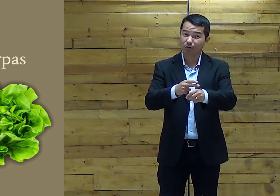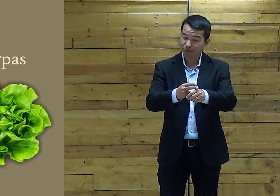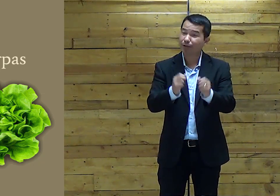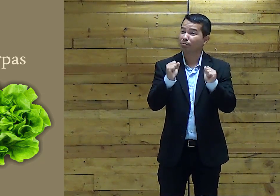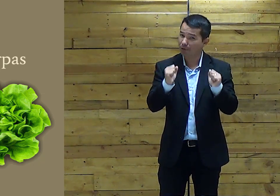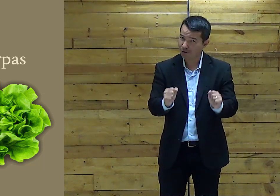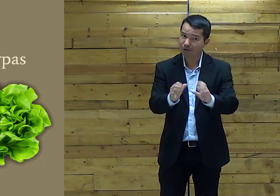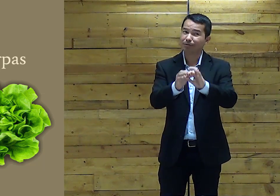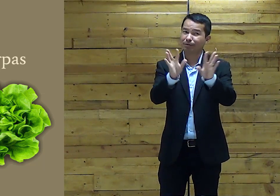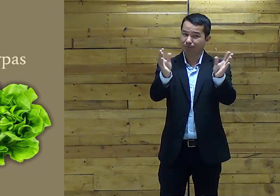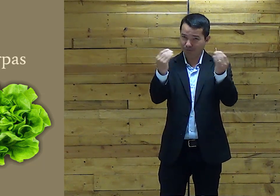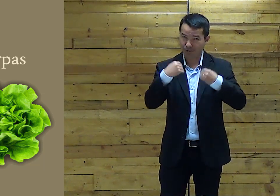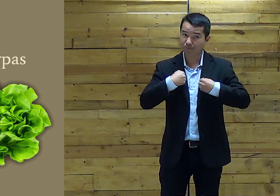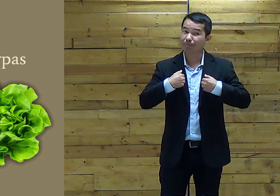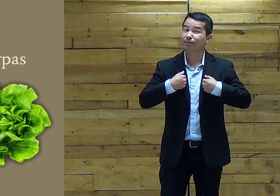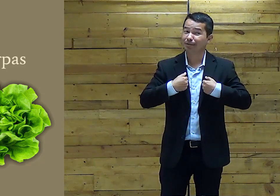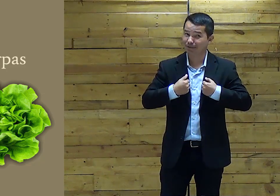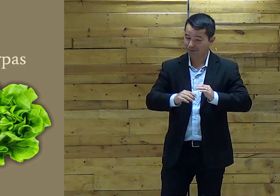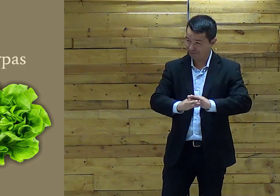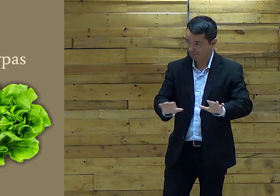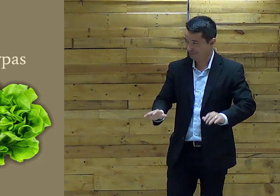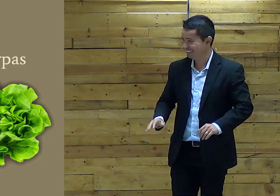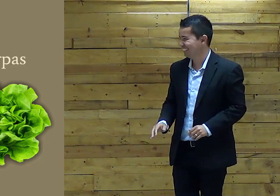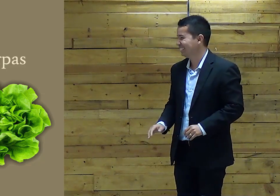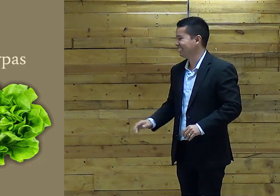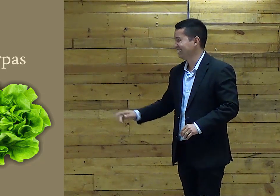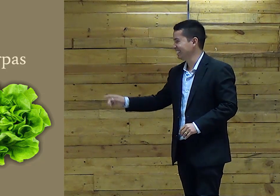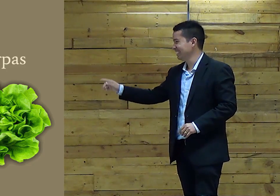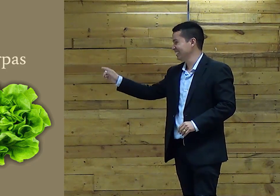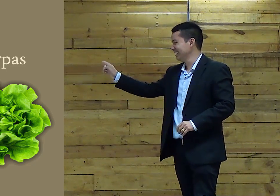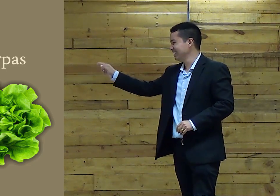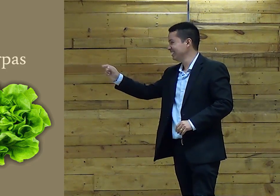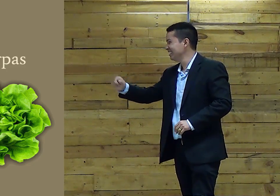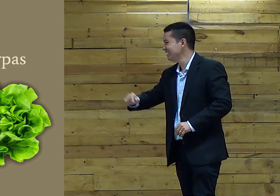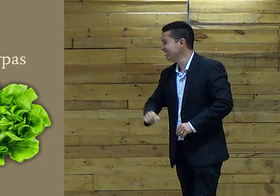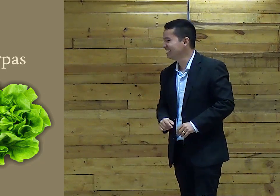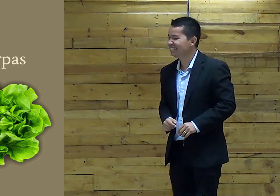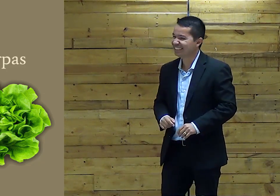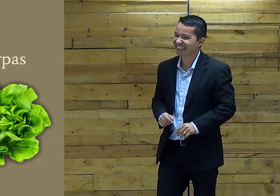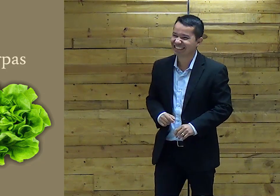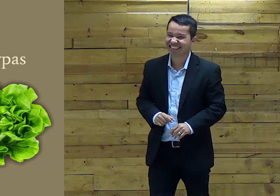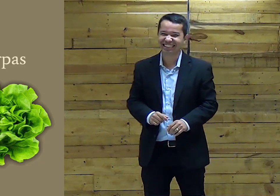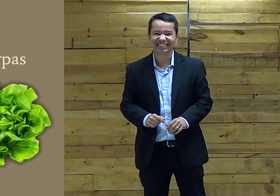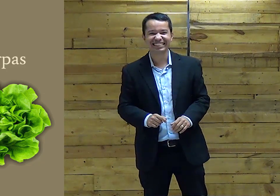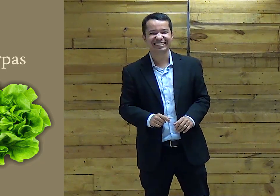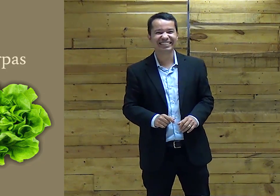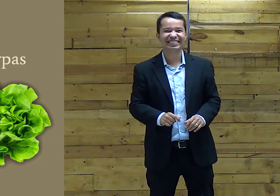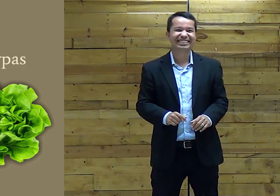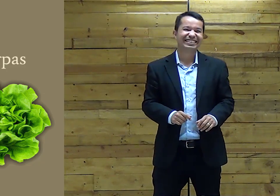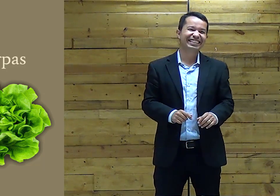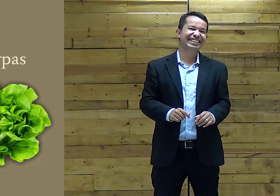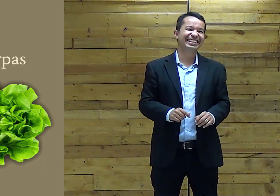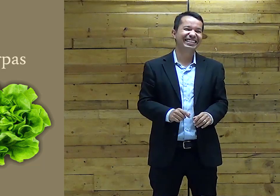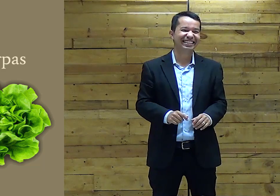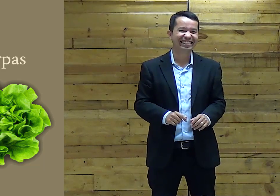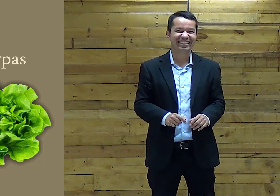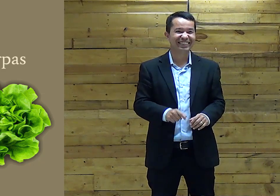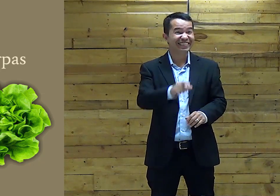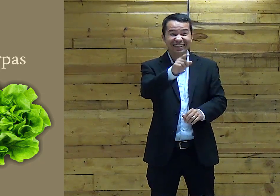Mas se Quiser me dar Um ovo de chocolate Também fique à vontade Tá bom? Só pra avisar E Aquele ali